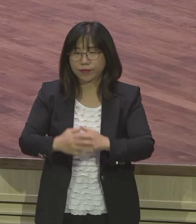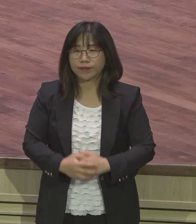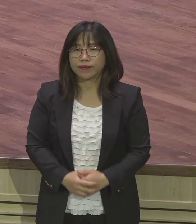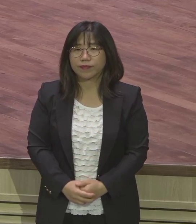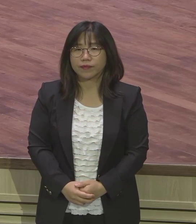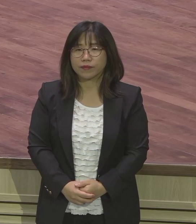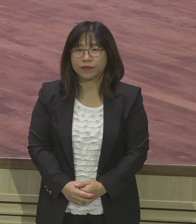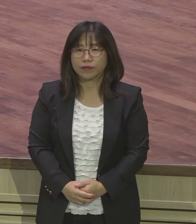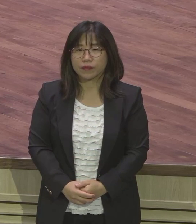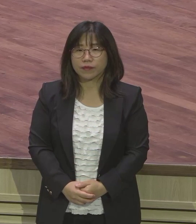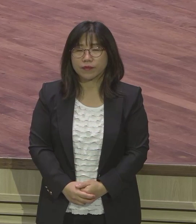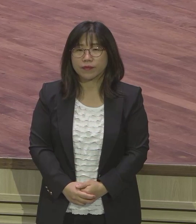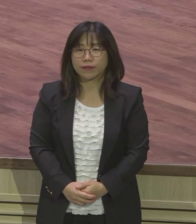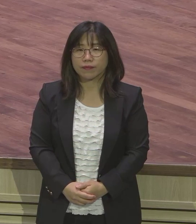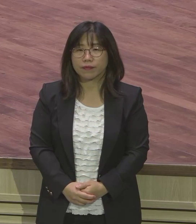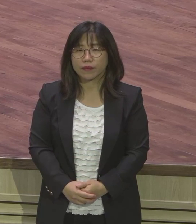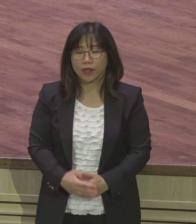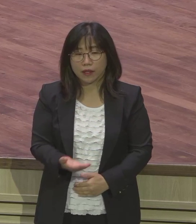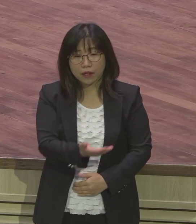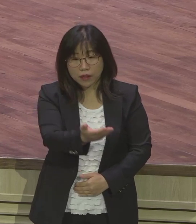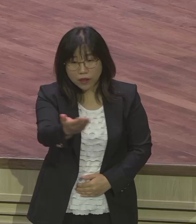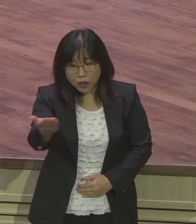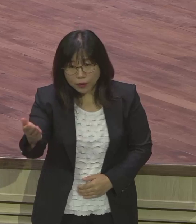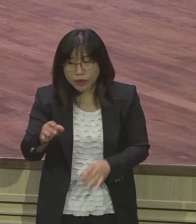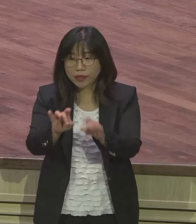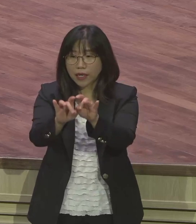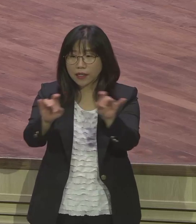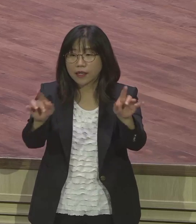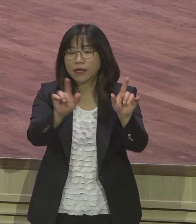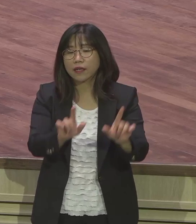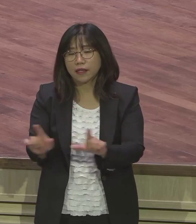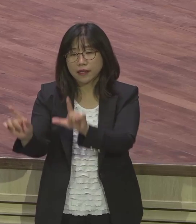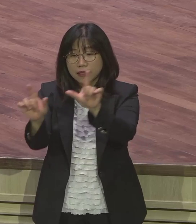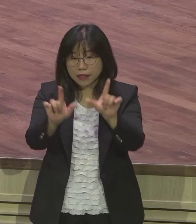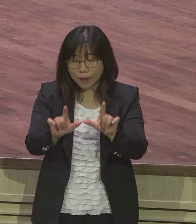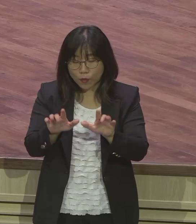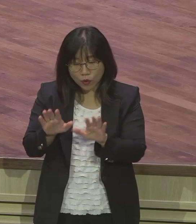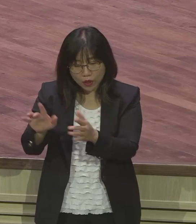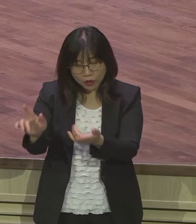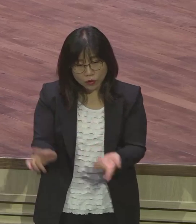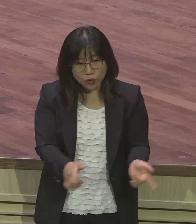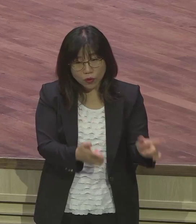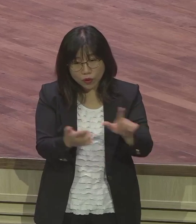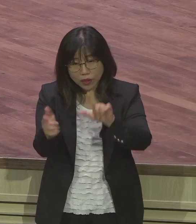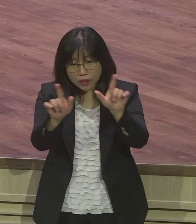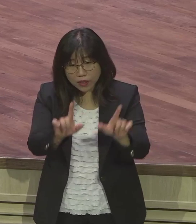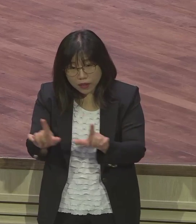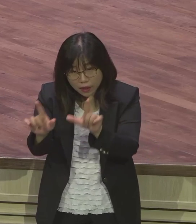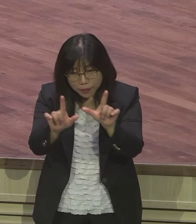삶이 그랬대요 우리 성도들 여러분들의 삶이 오늘도 하루 종일 한 주간 지내면서